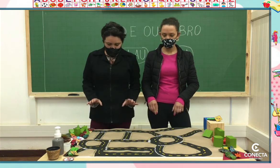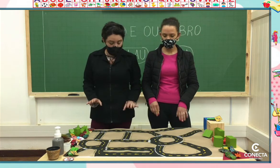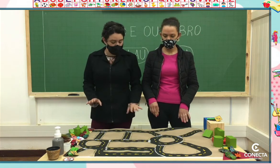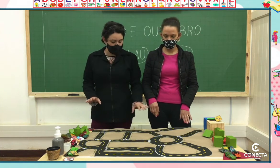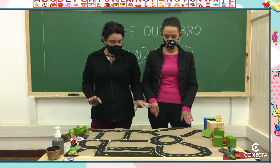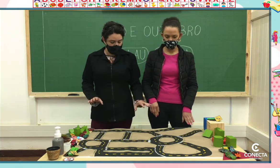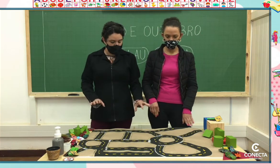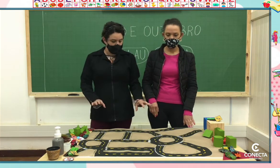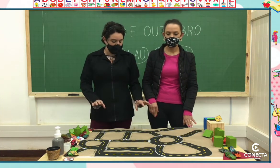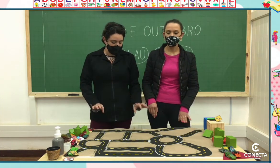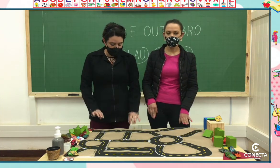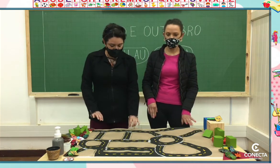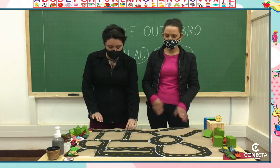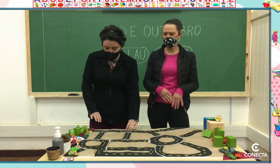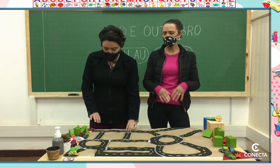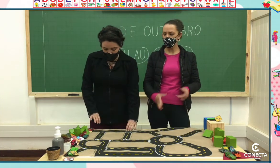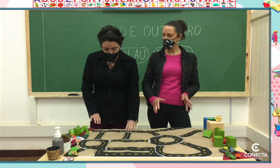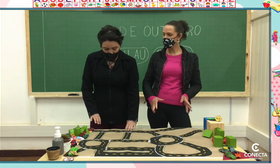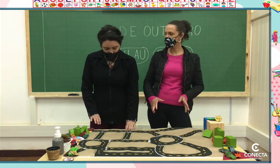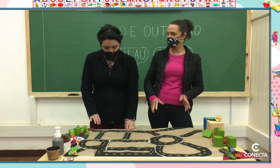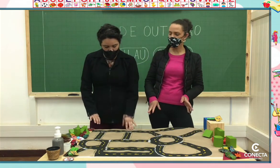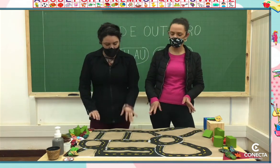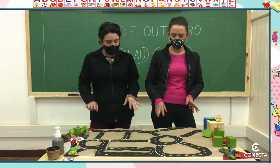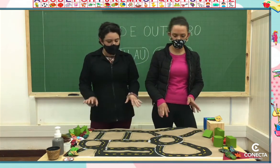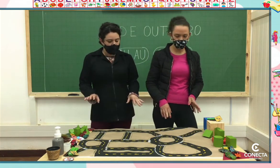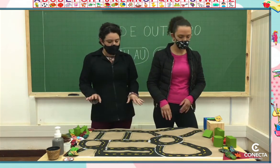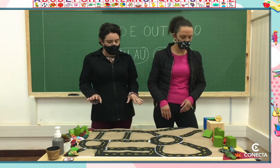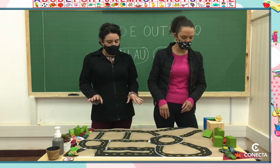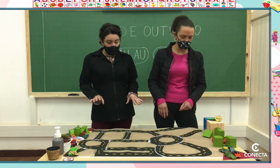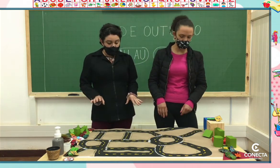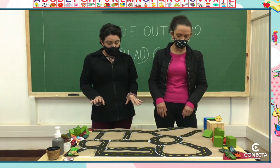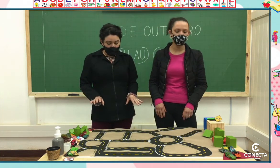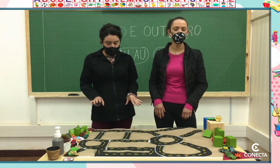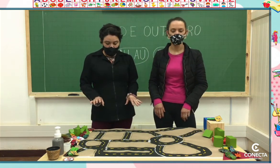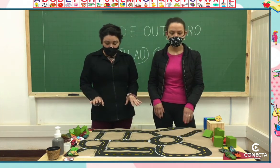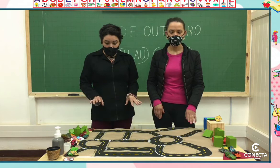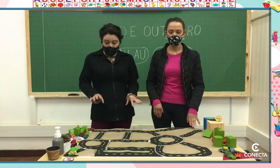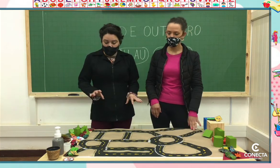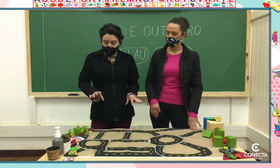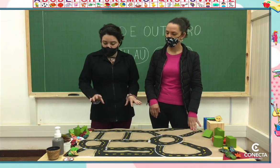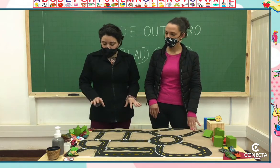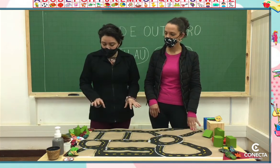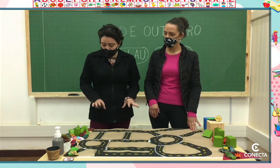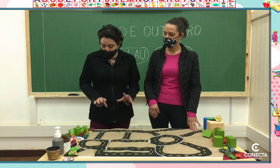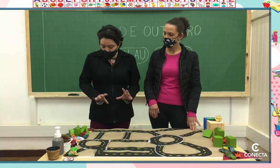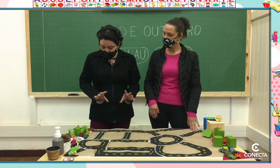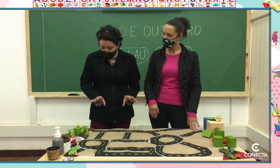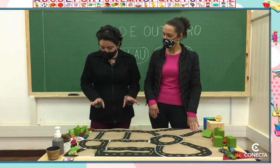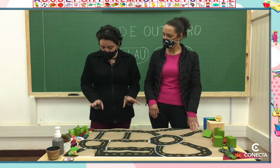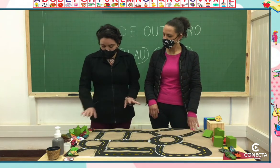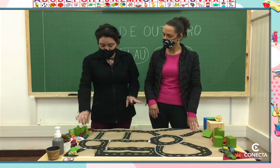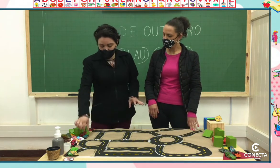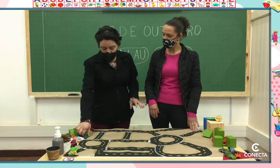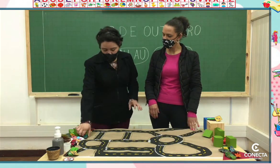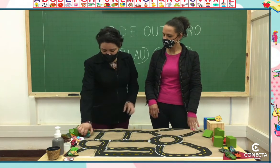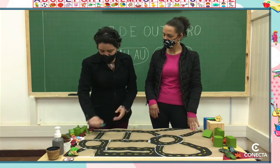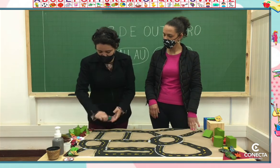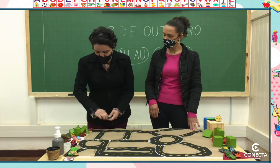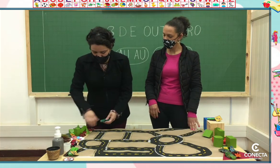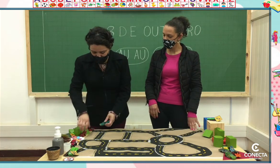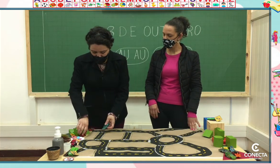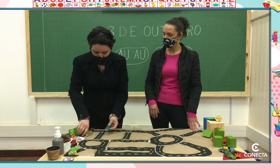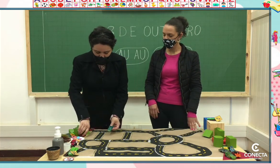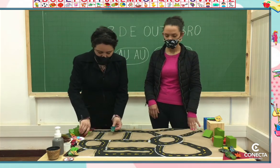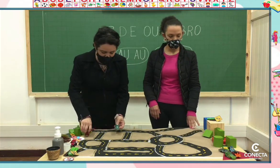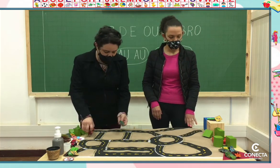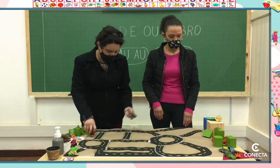olha só, com tinta. Com tinta, papel que nós tínhamos, né, professora Lilian? Isso. E nós pegamos algumas coisas aqui, ó. Temos